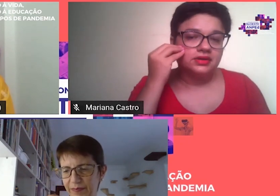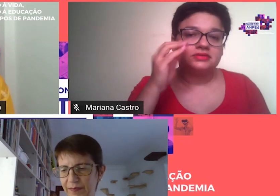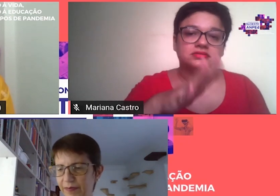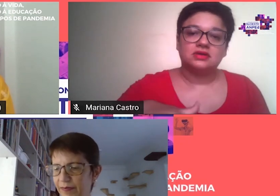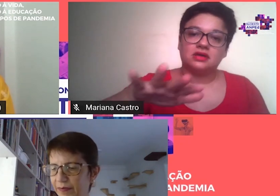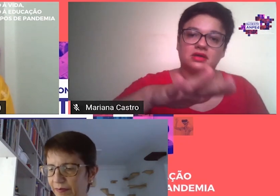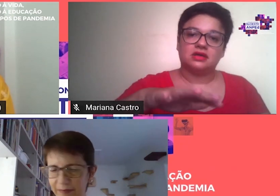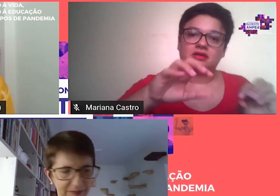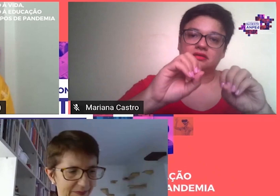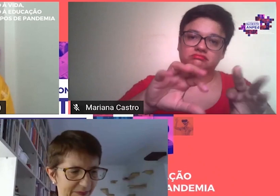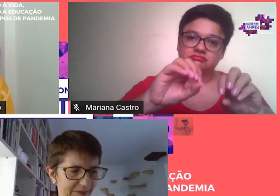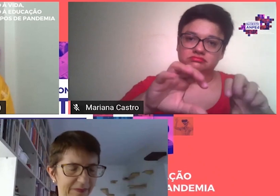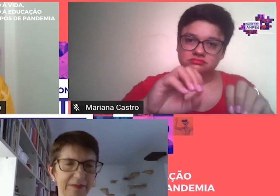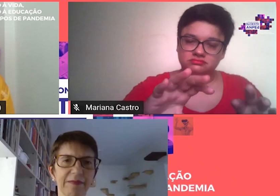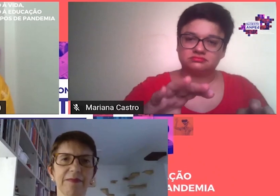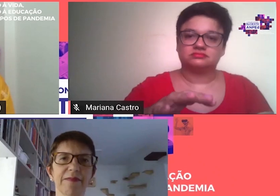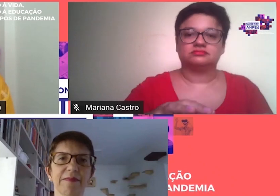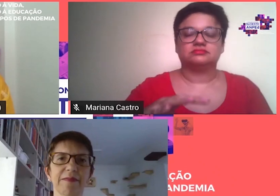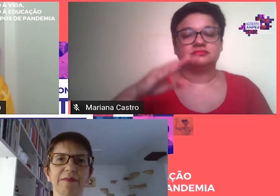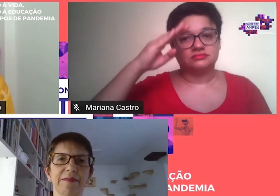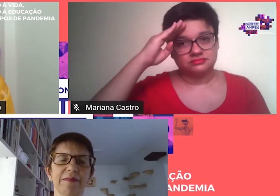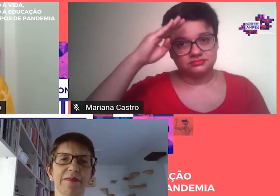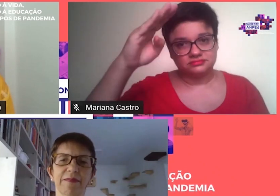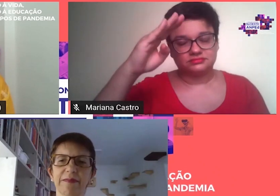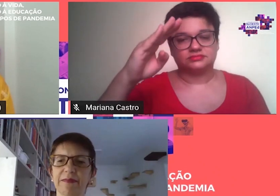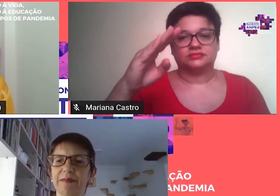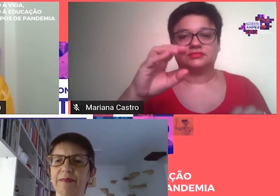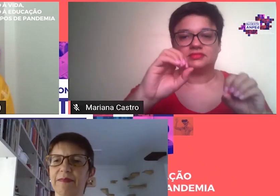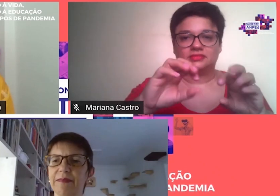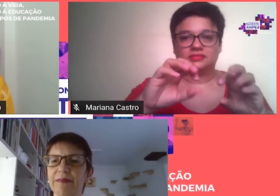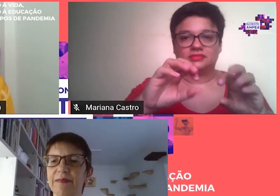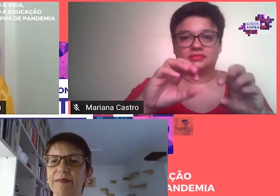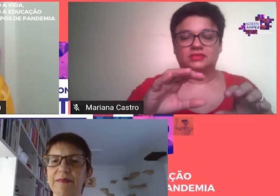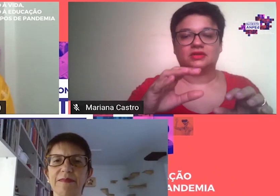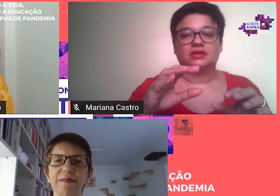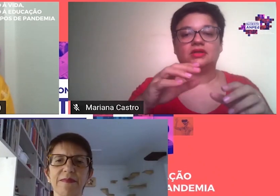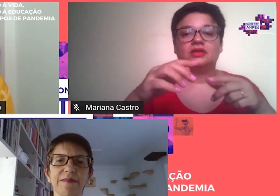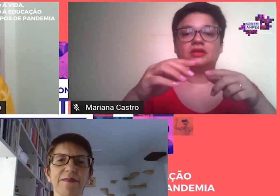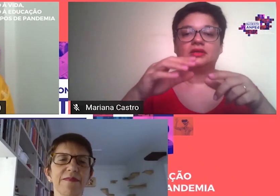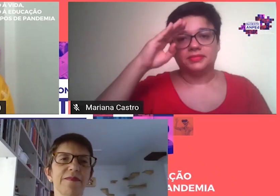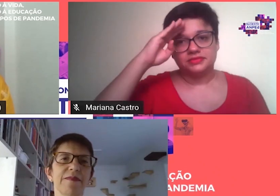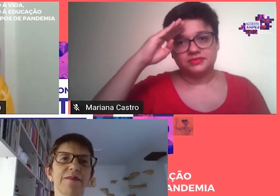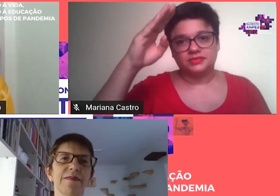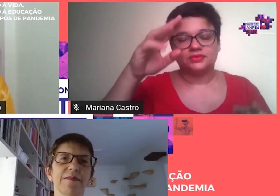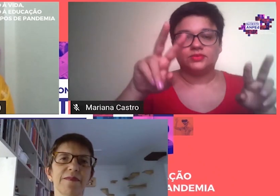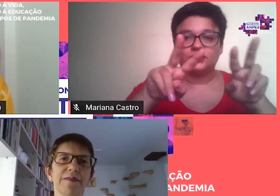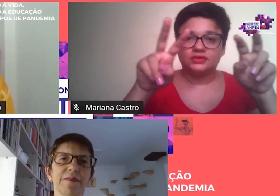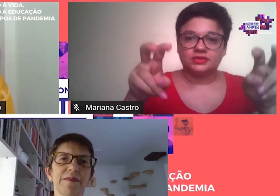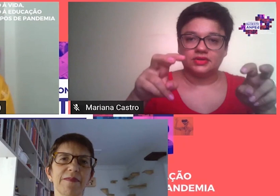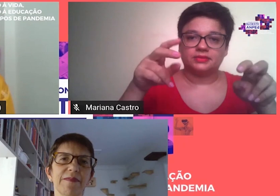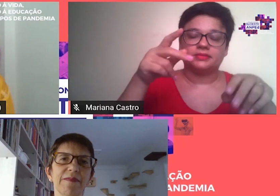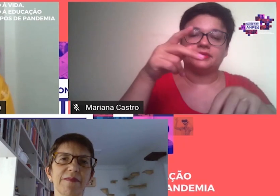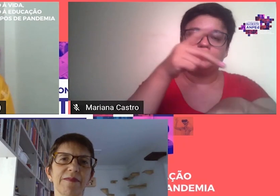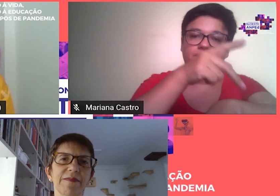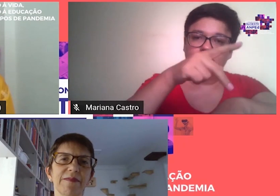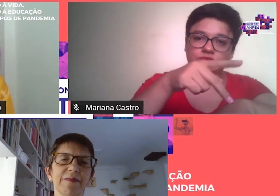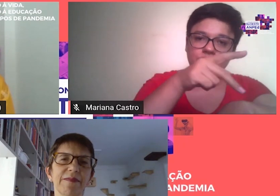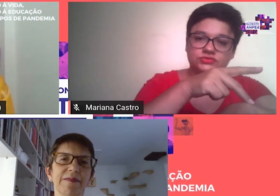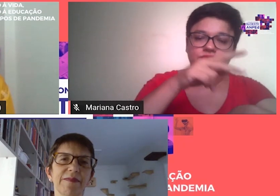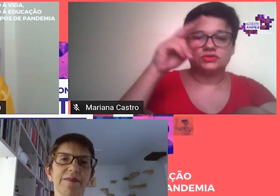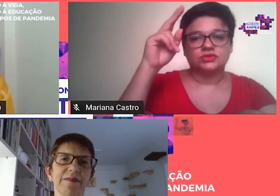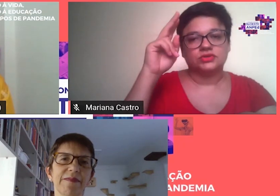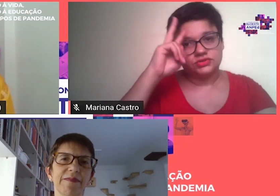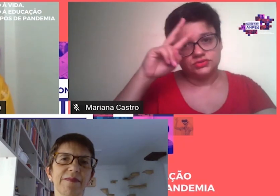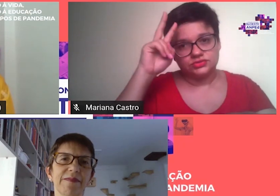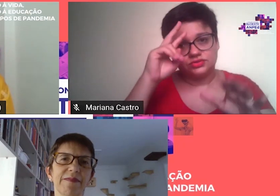ênfase em fundamentos de educação, atuando principalmente nos temas pedagogia histórico-crítica, formação de